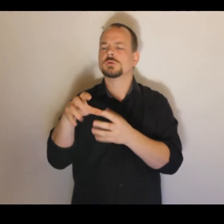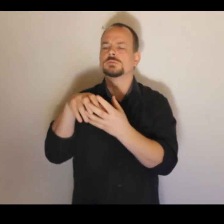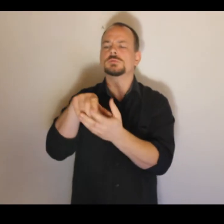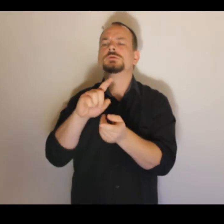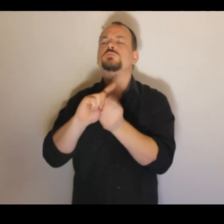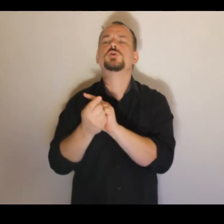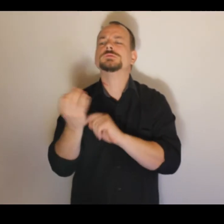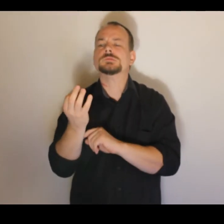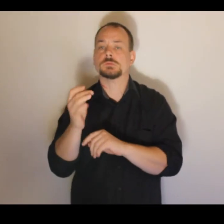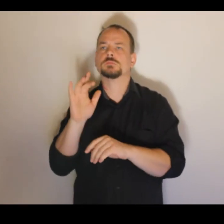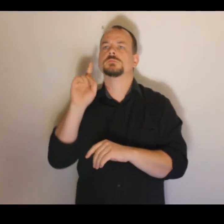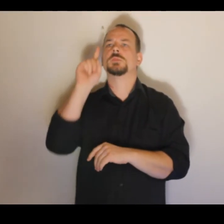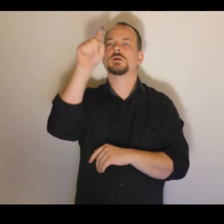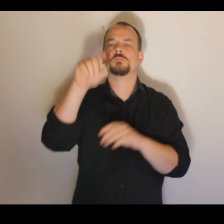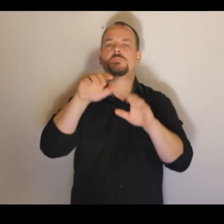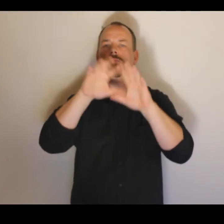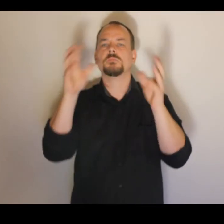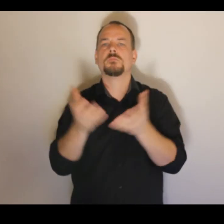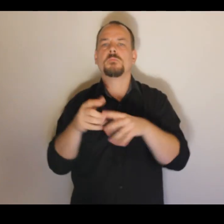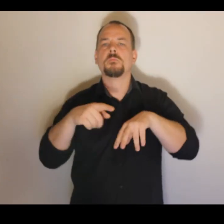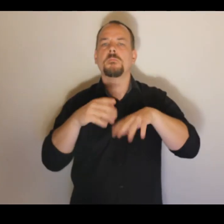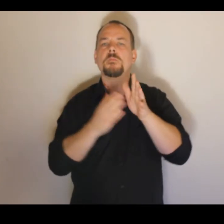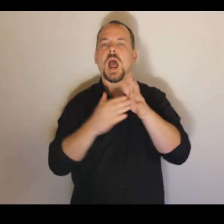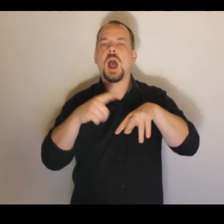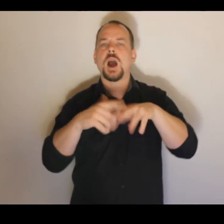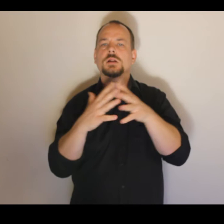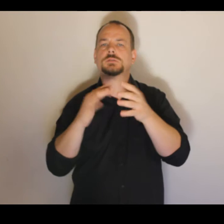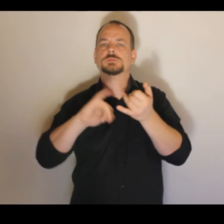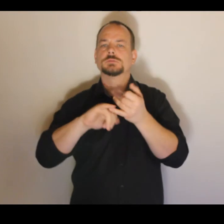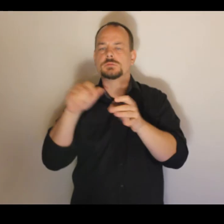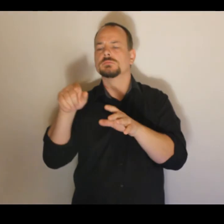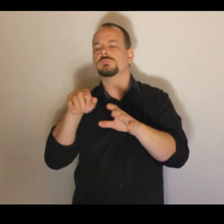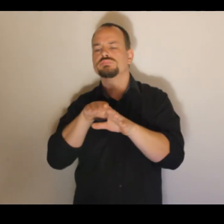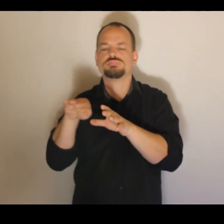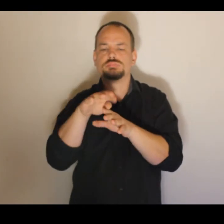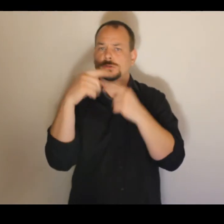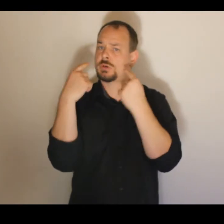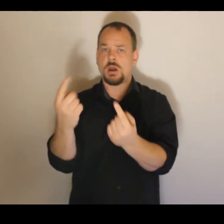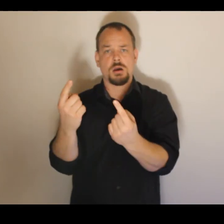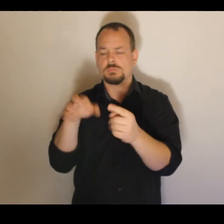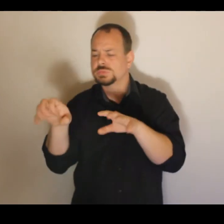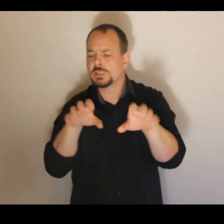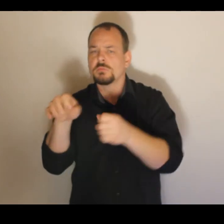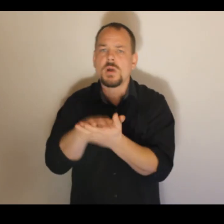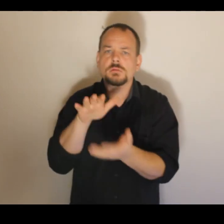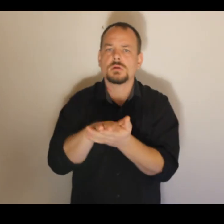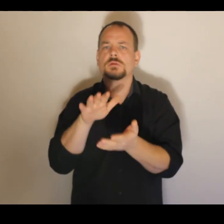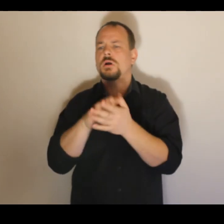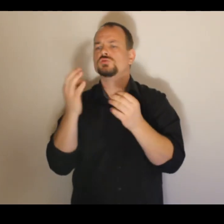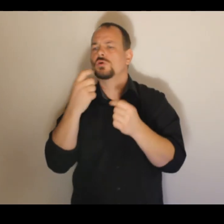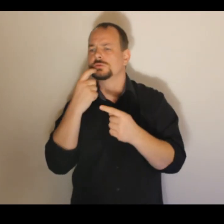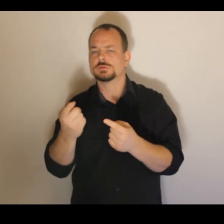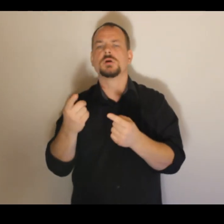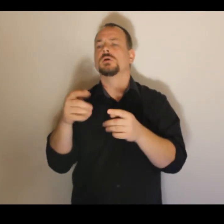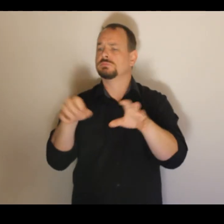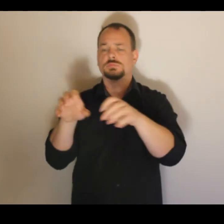koli pro pohyb autonomní pohybu Marzu a sběru materiálu. A zajímavá oblast pro nás začíná v okamžiku,